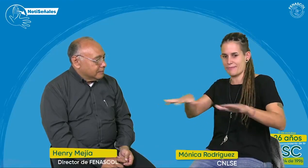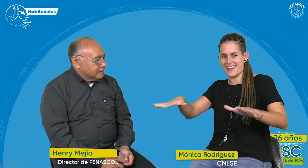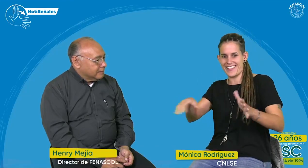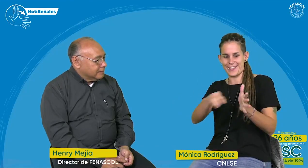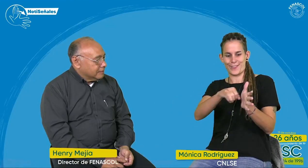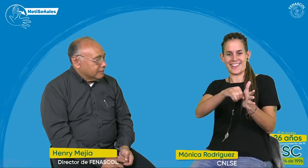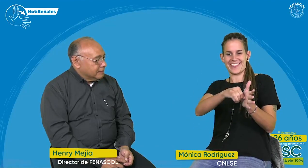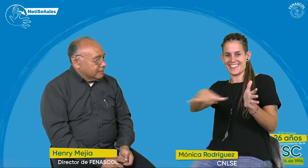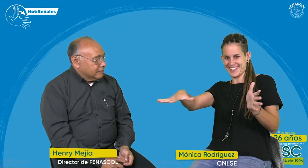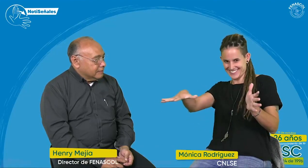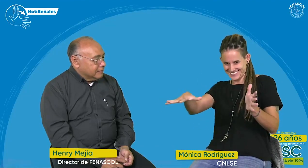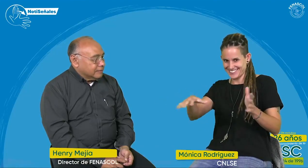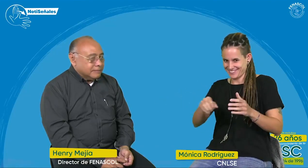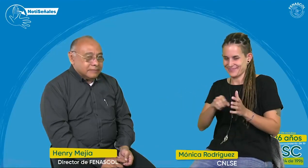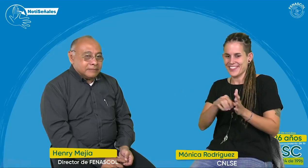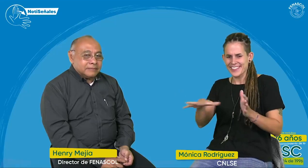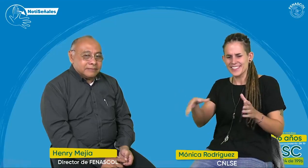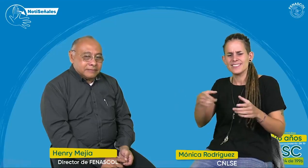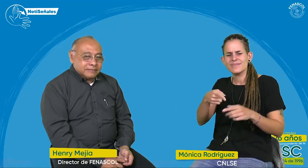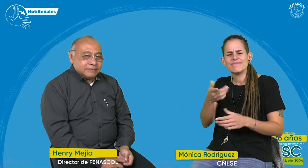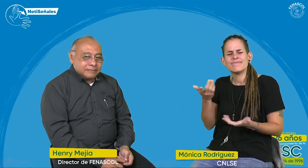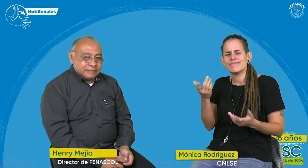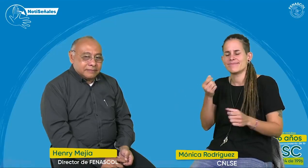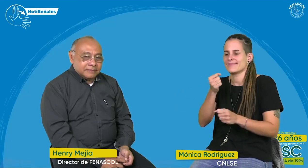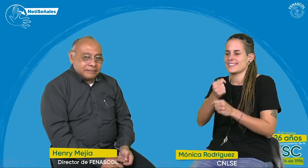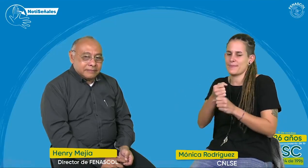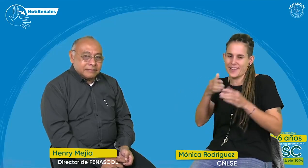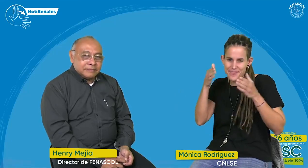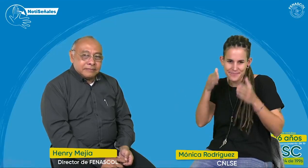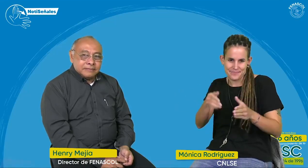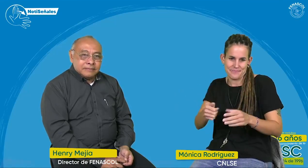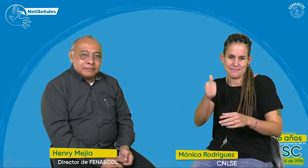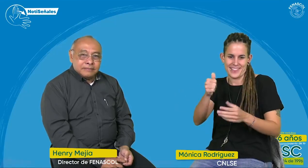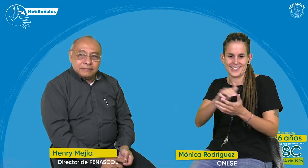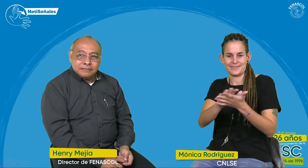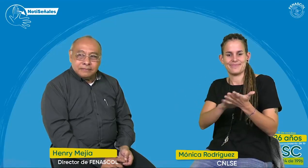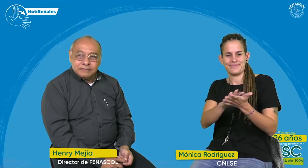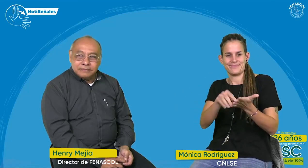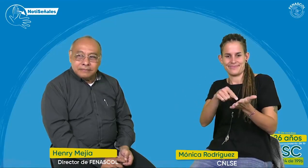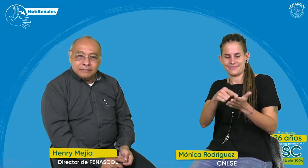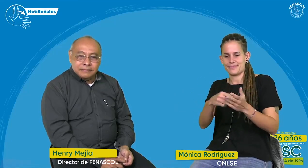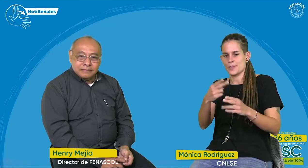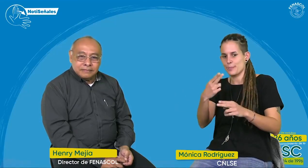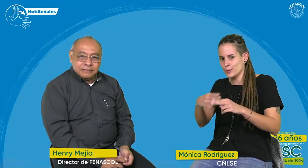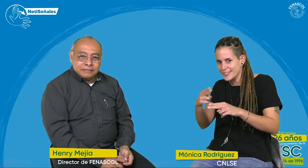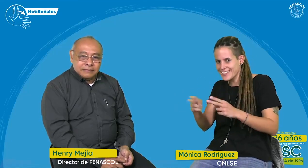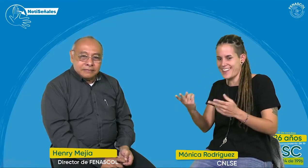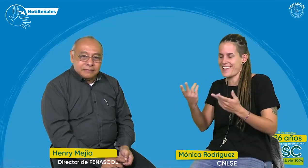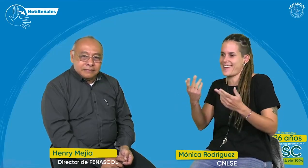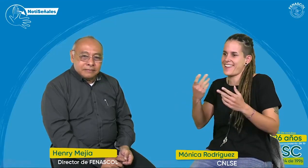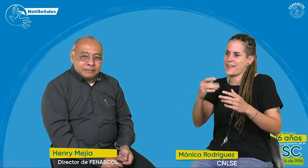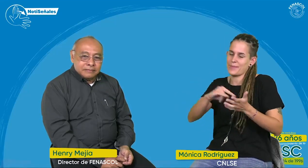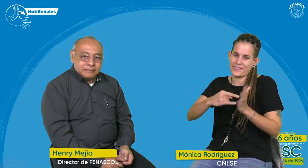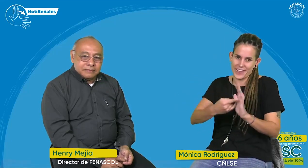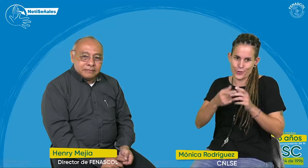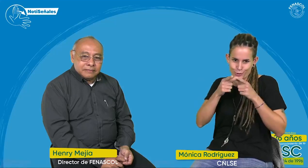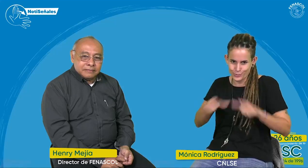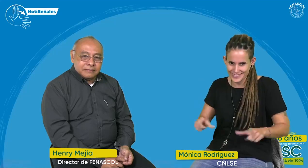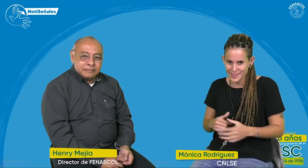signo. El signo contiene el signo de Lengua de Signos y de Centro. Nosotros nos ocupamos de